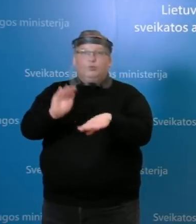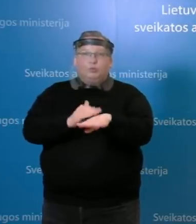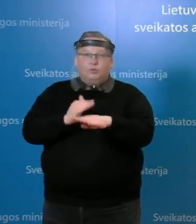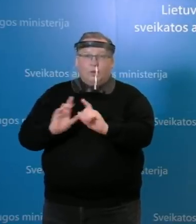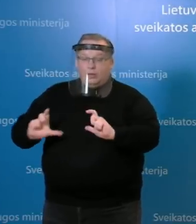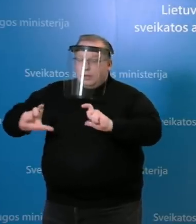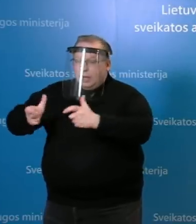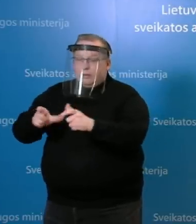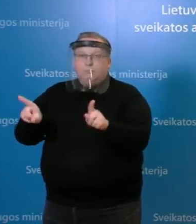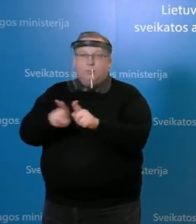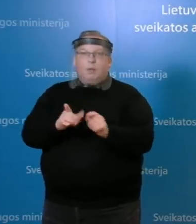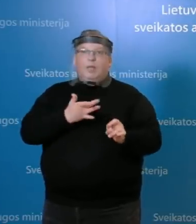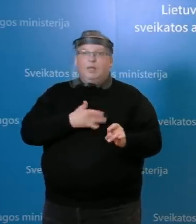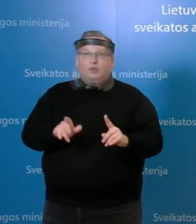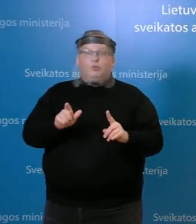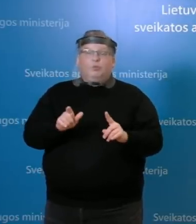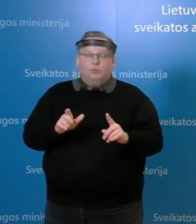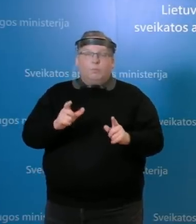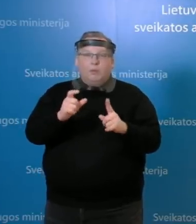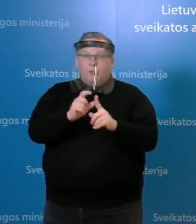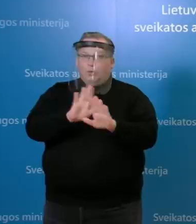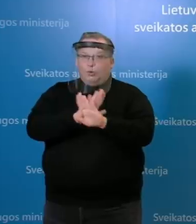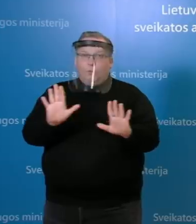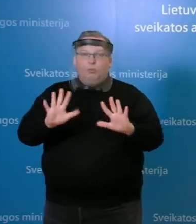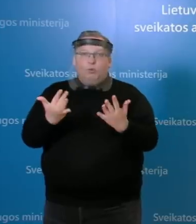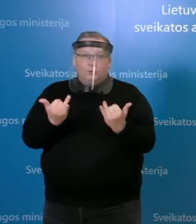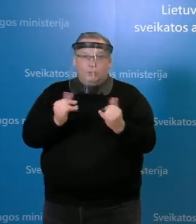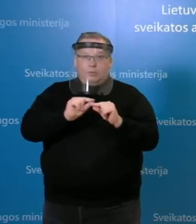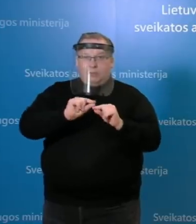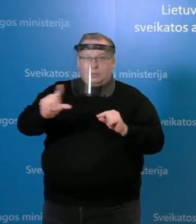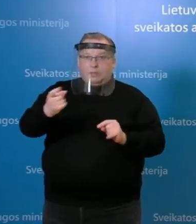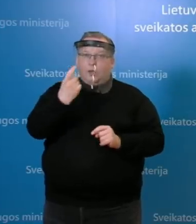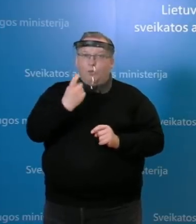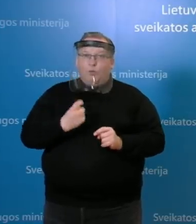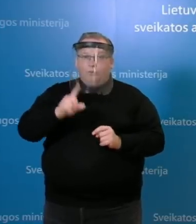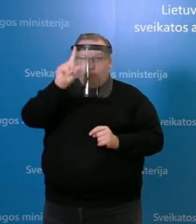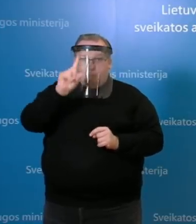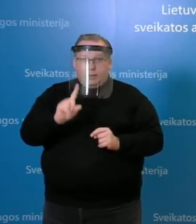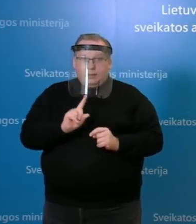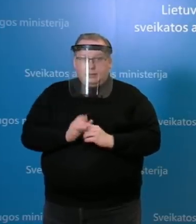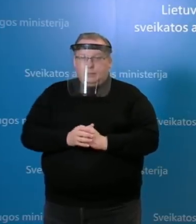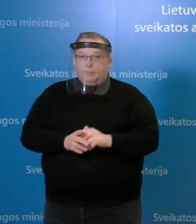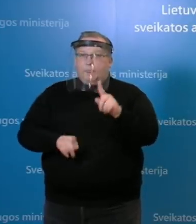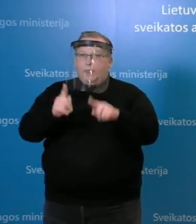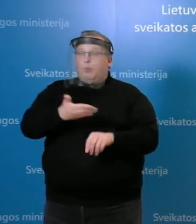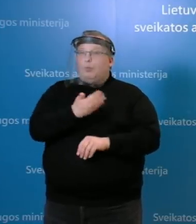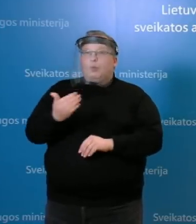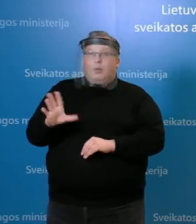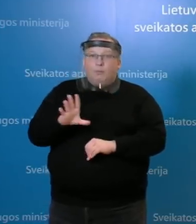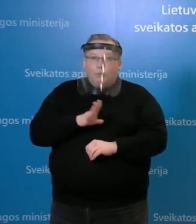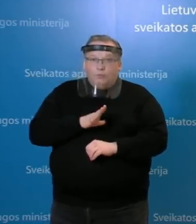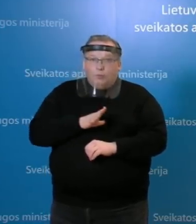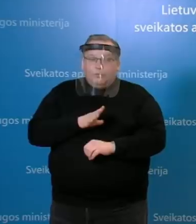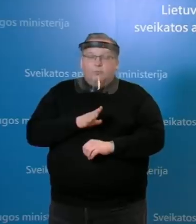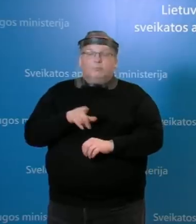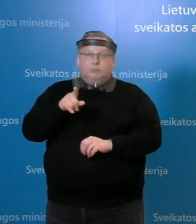ir tokių greštų priemonių nebūtų imtasi, kokios prasidėjo kovo mėnesį. Tai, jeigu nebuvo įveštinio, tai būtent